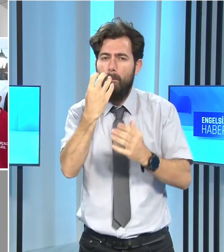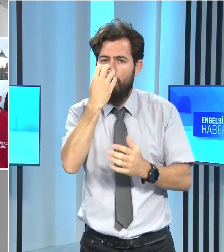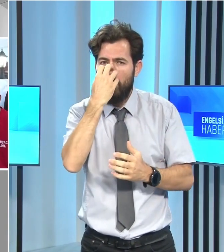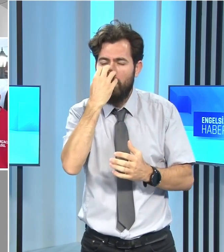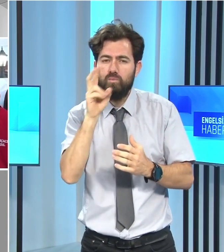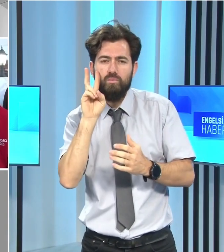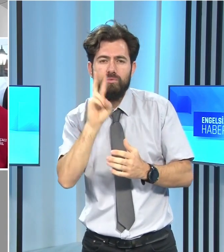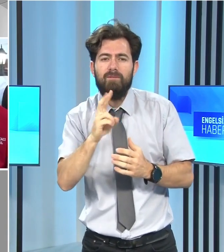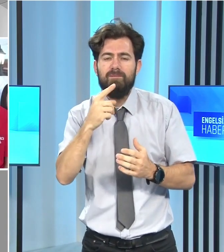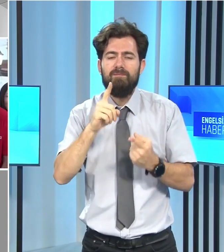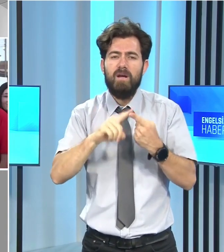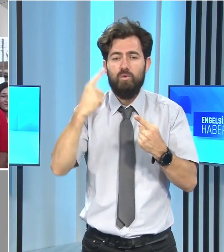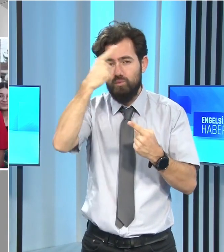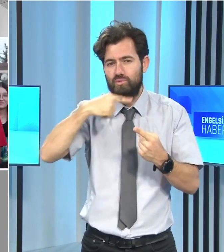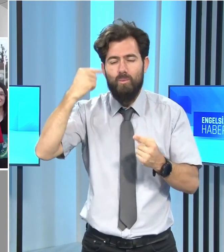yüz boyama yer aldı.